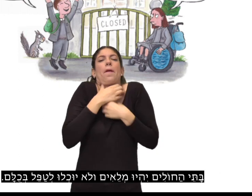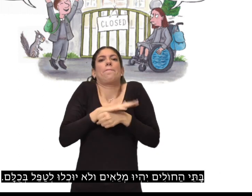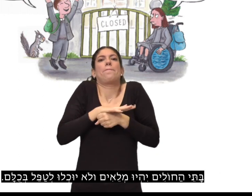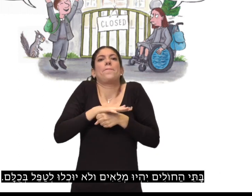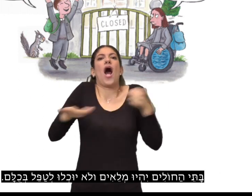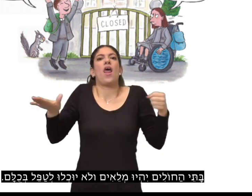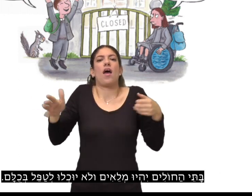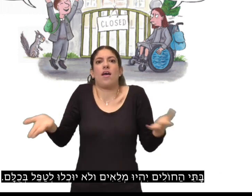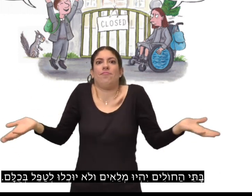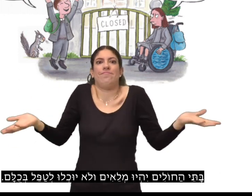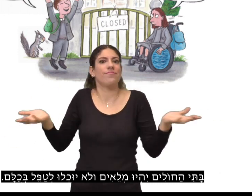ולא יוכלו לטפל בכולם.